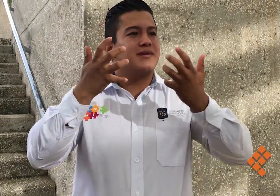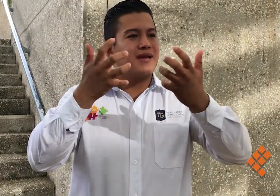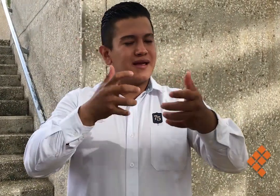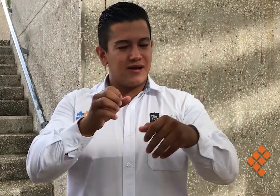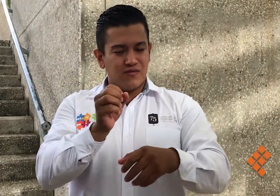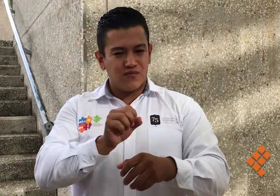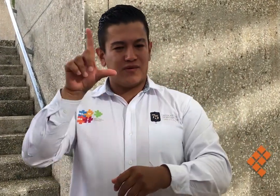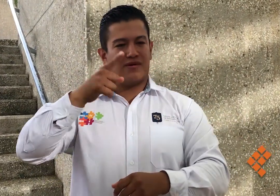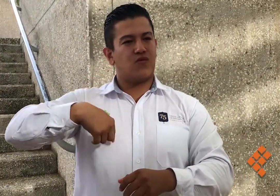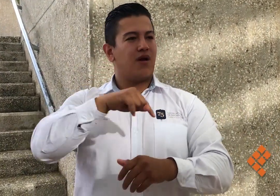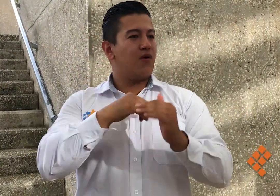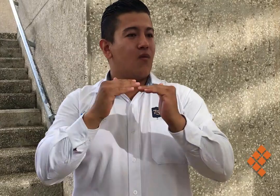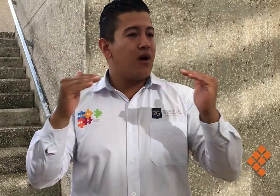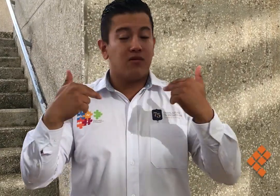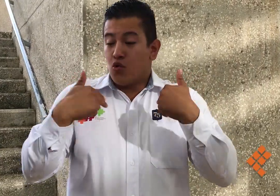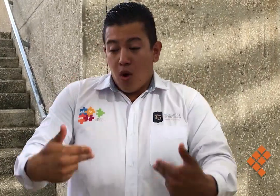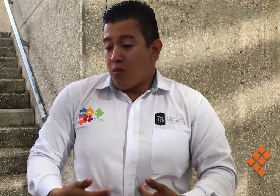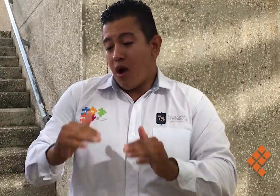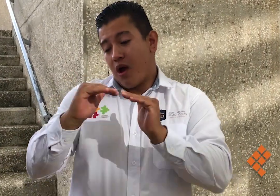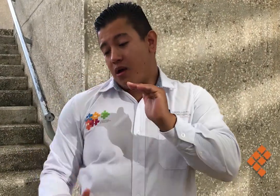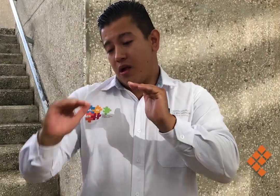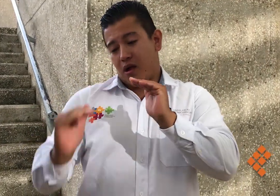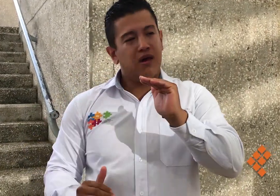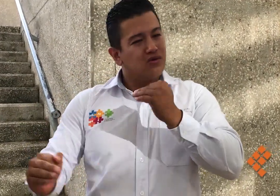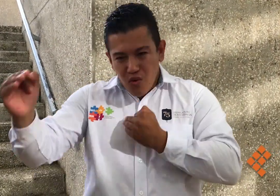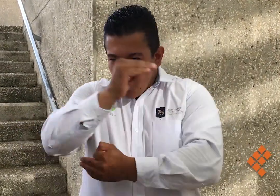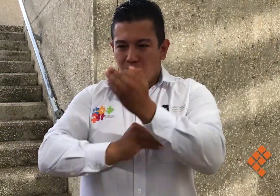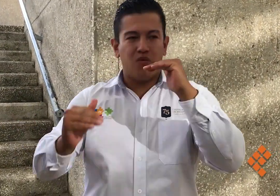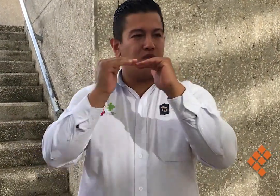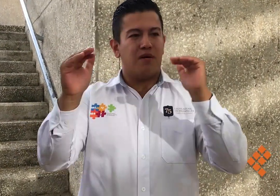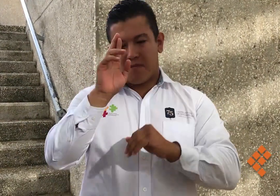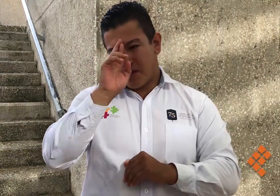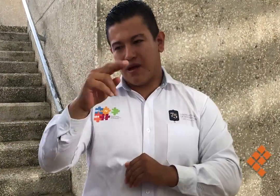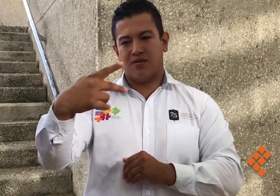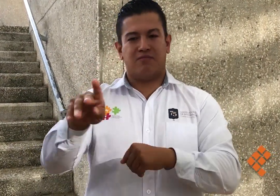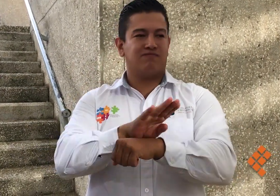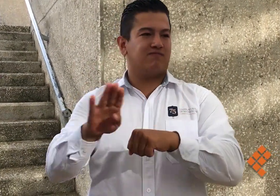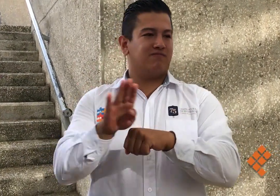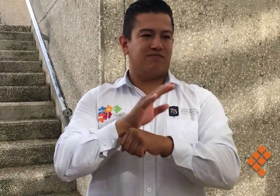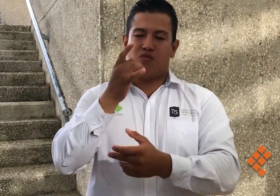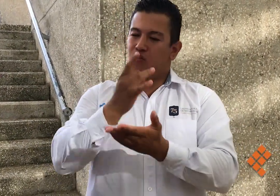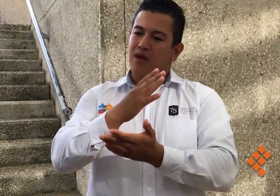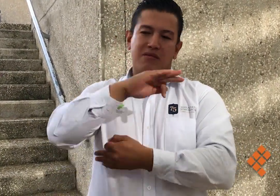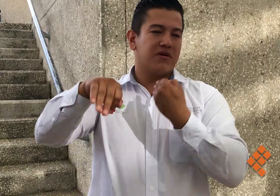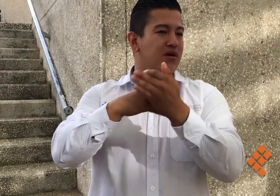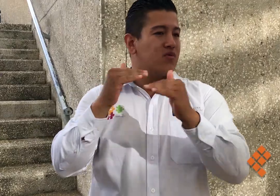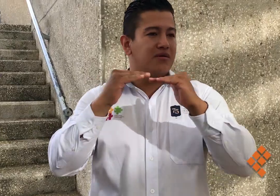del atender a la persona con discapacidad, que pues esa cultura viene desde el modelo médico en el cual pues se nos sigue viendo como